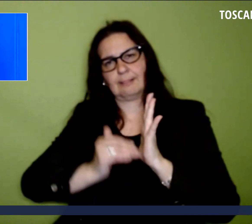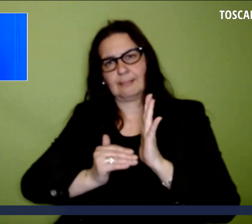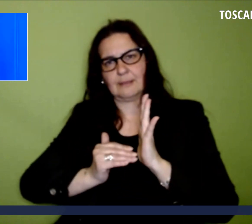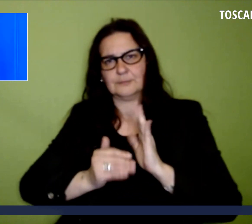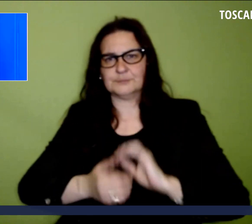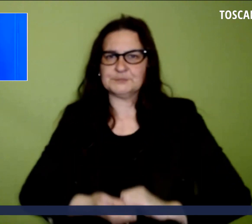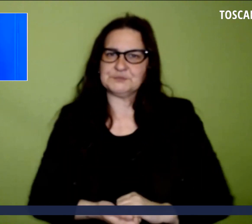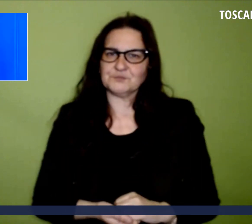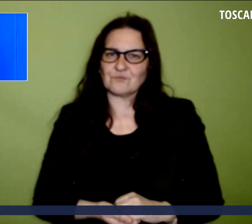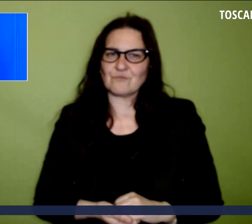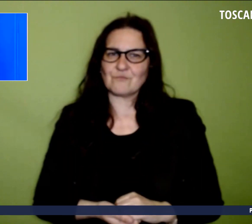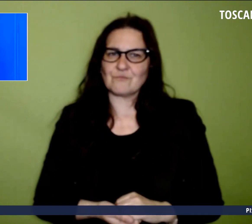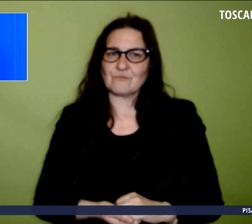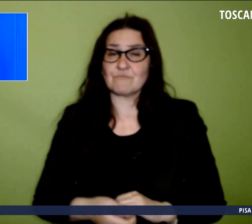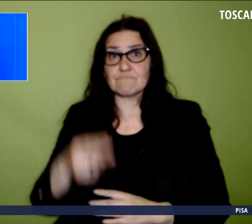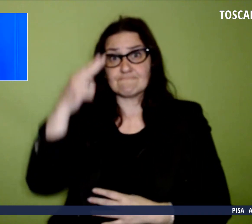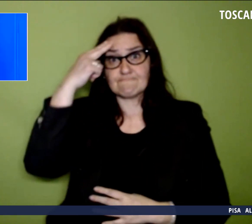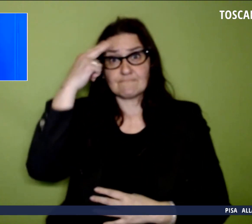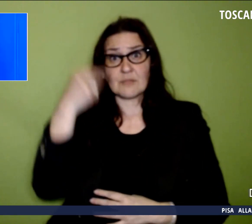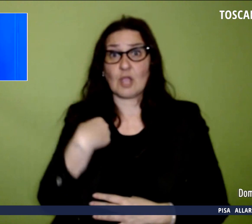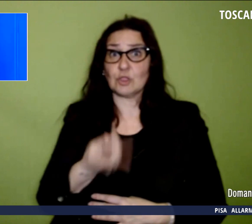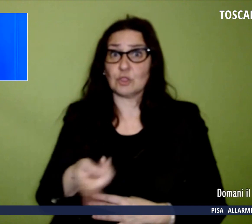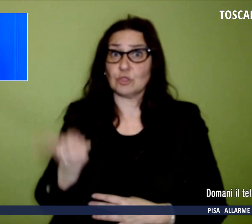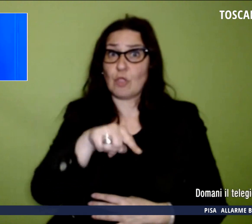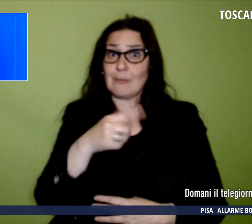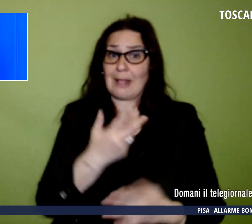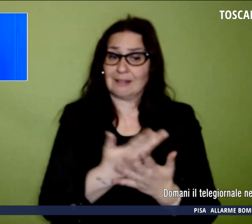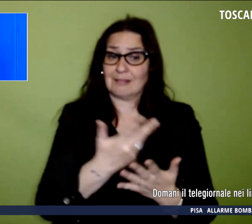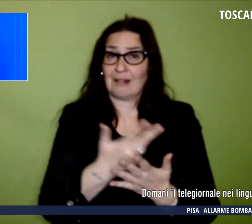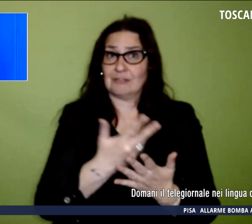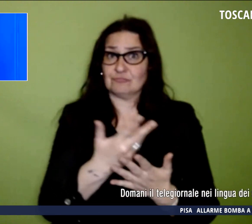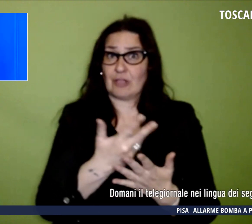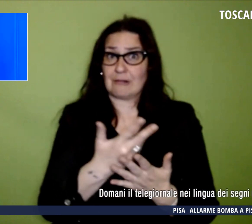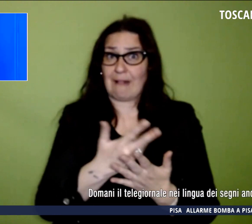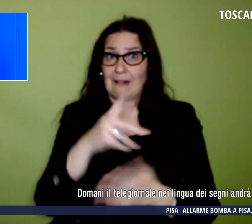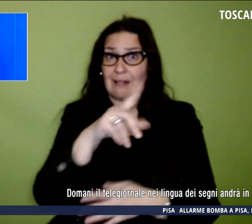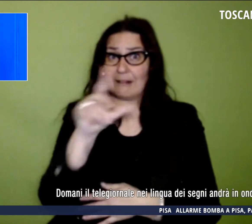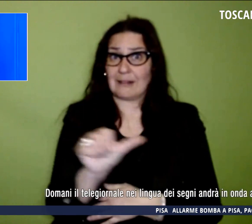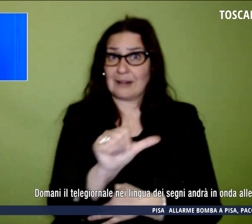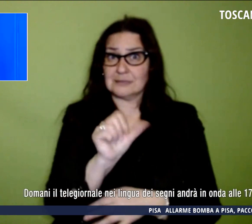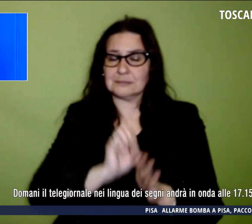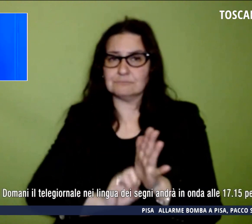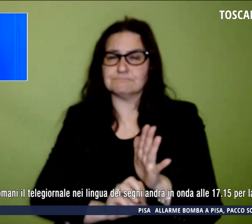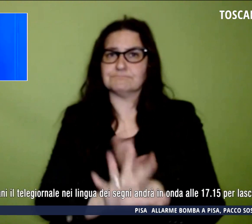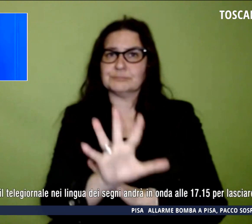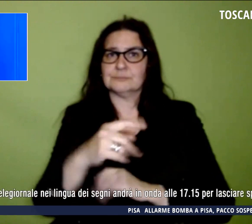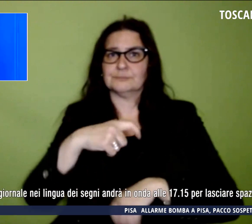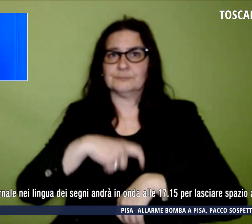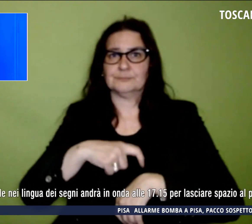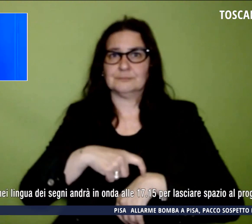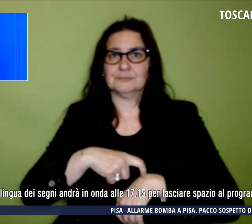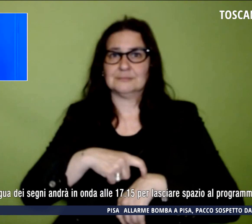Vi ricordo che domani il telegiornale Nella lingua dei segni andrà in onda alle 17.15